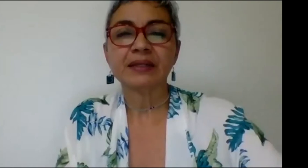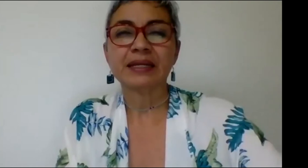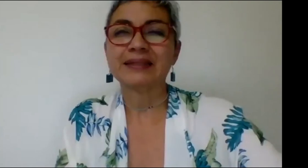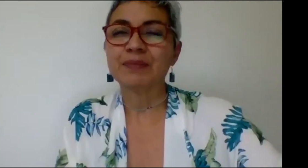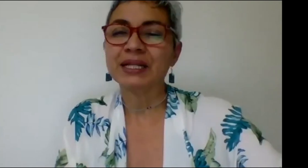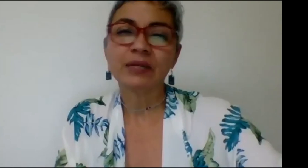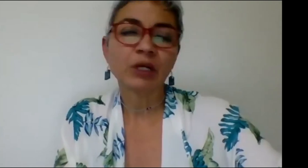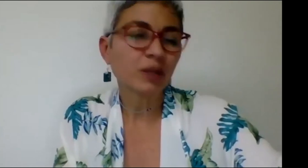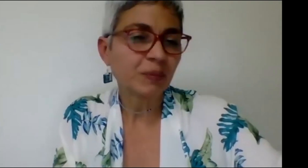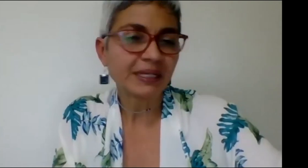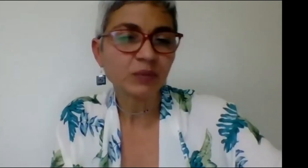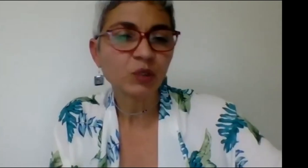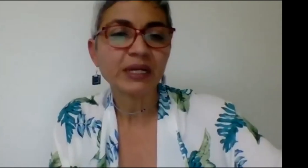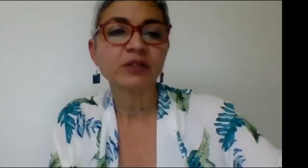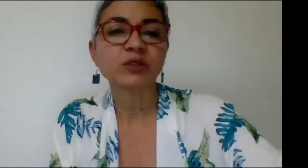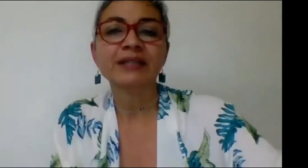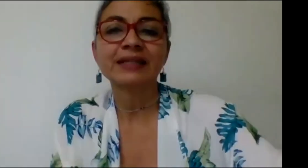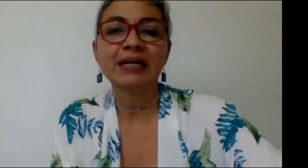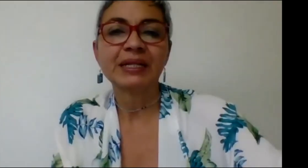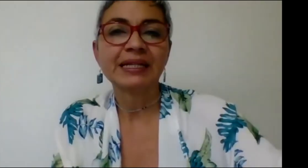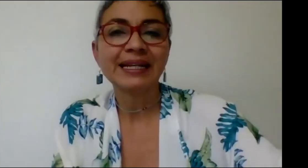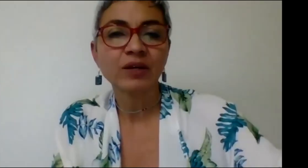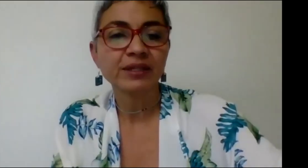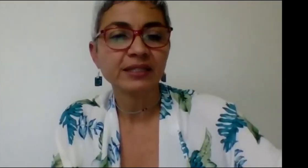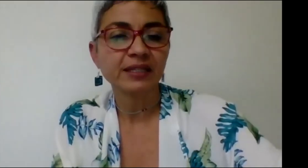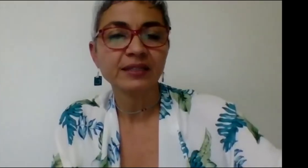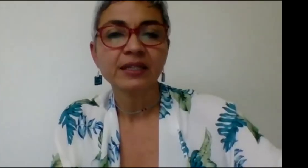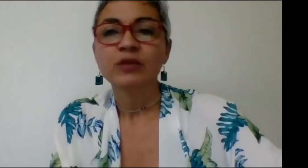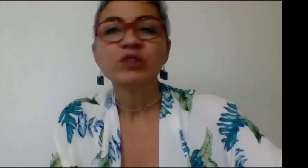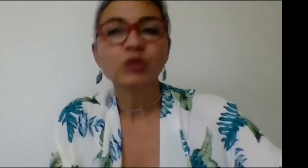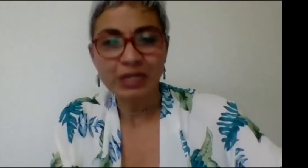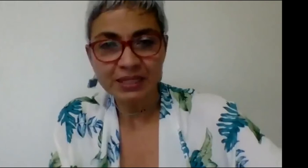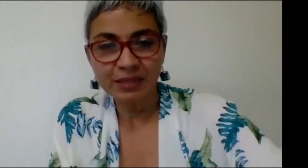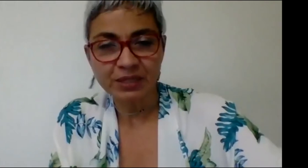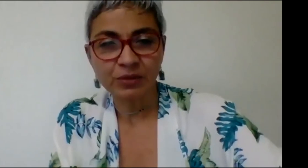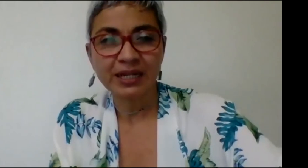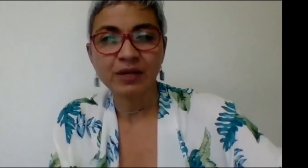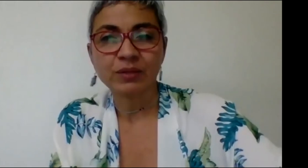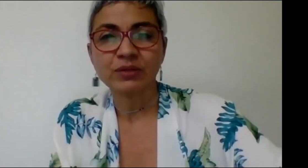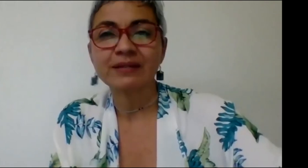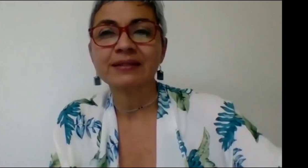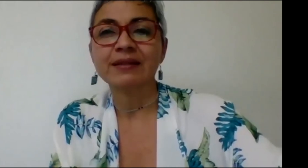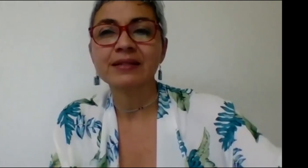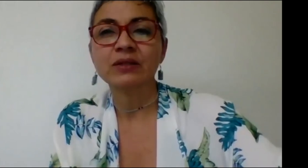están planteando algo que me parece muy valioso y es que aprender la lengua de señas no es solamente aprender una lengua ustedes están diciendo